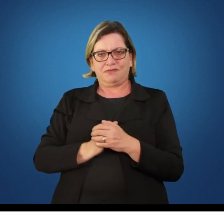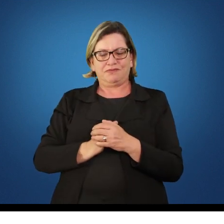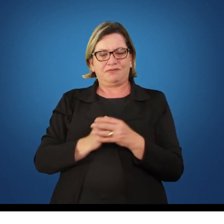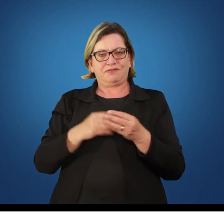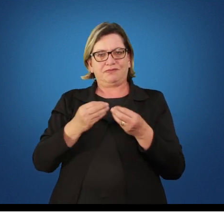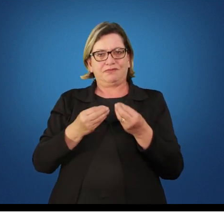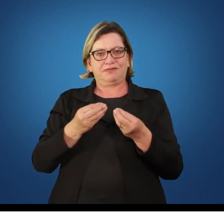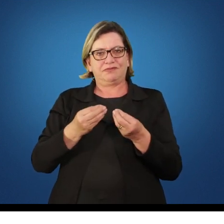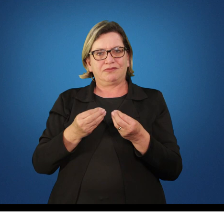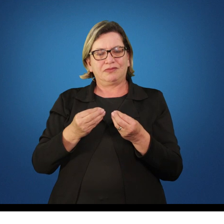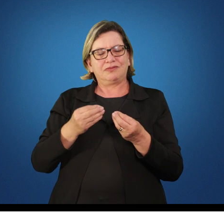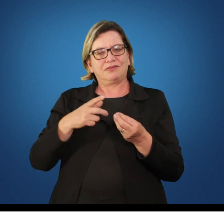Teria